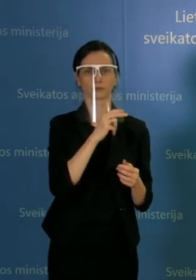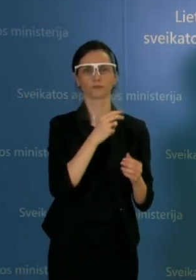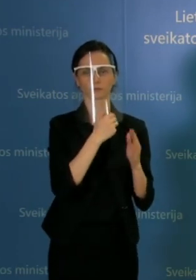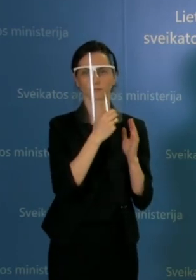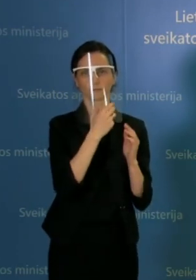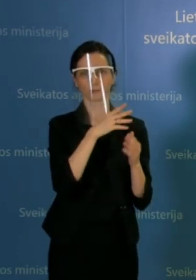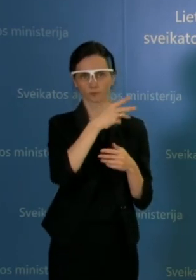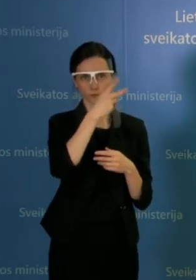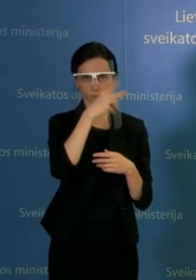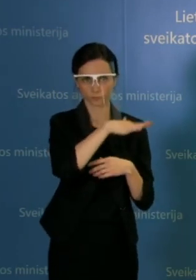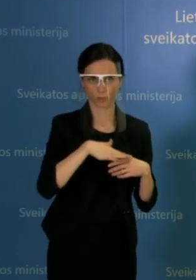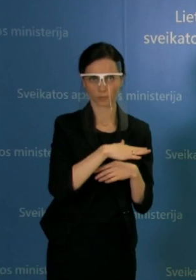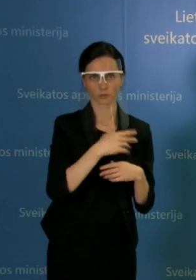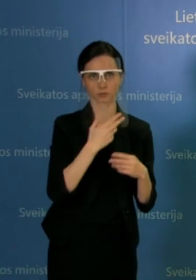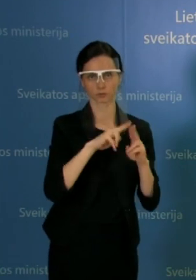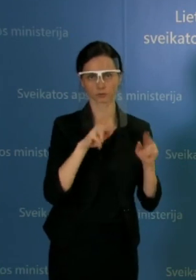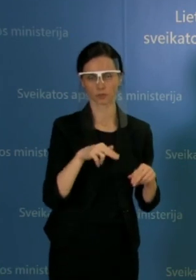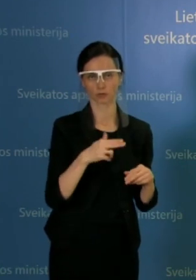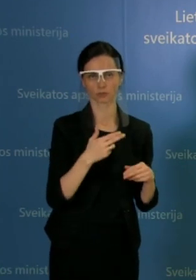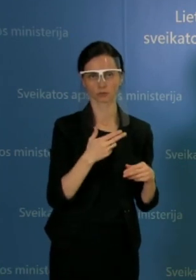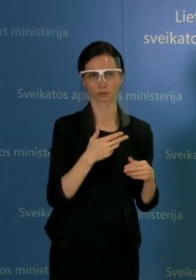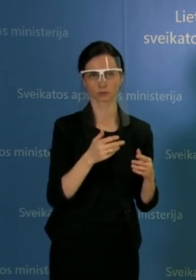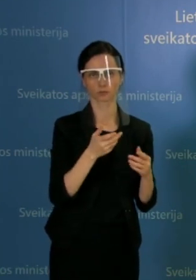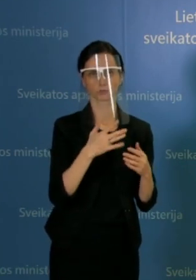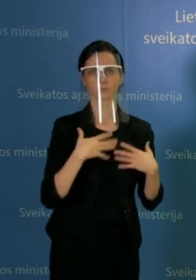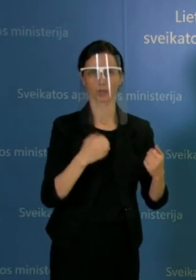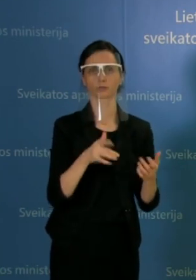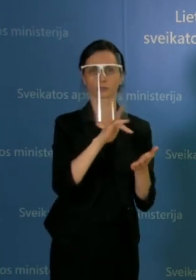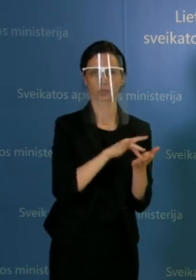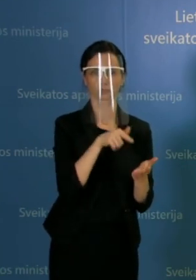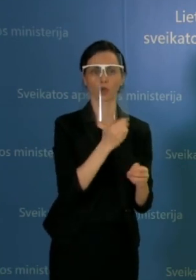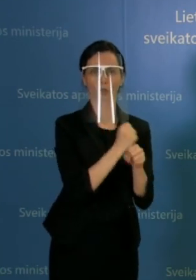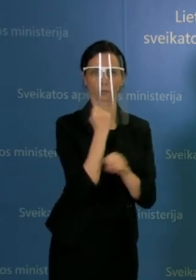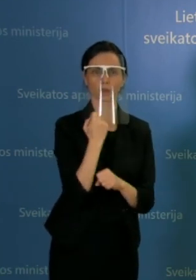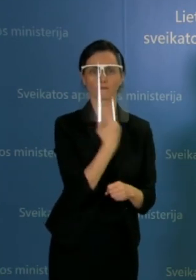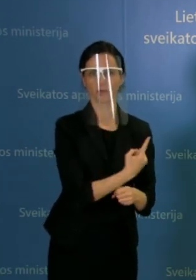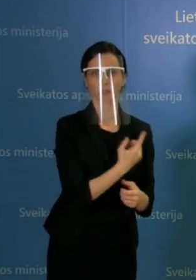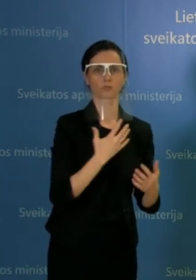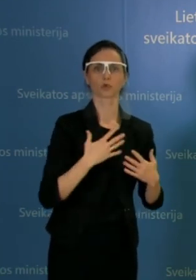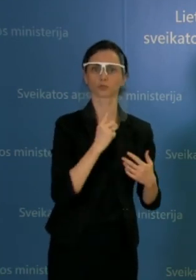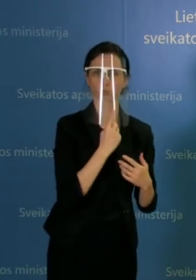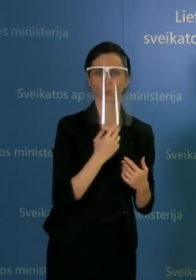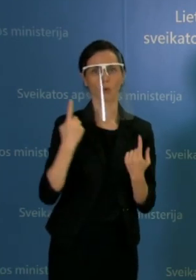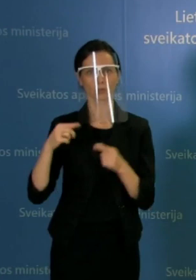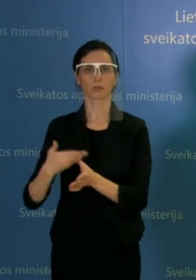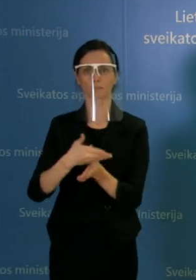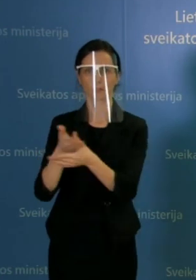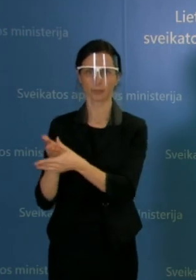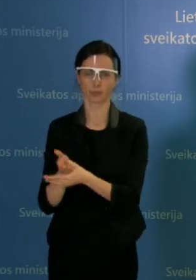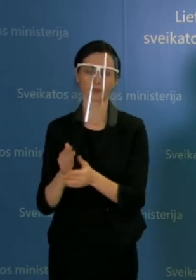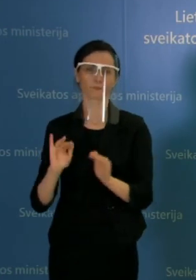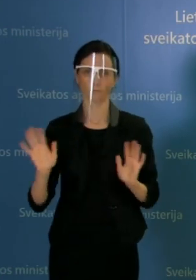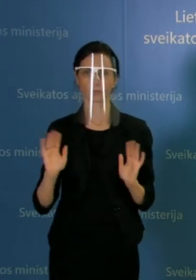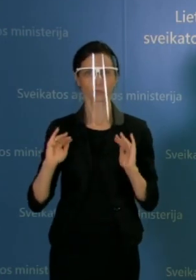dabar kylančius poreikius dėl infekcijos valdymo. Tai ačiū visiems, kurie prisideda. Tai tiek trumpai. Ačiū ministrui.